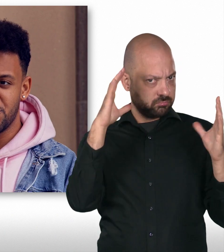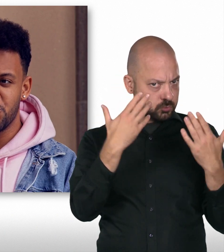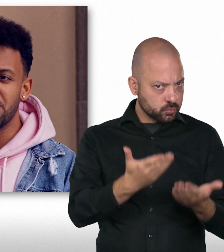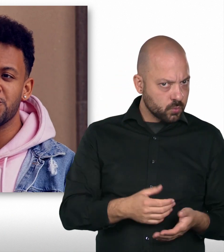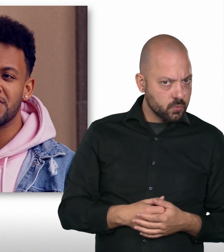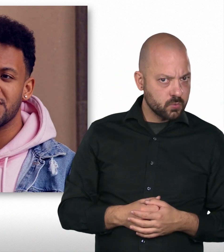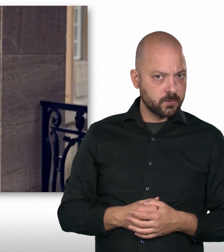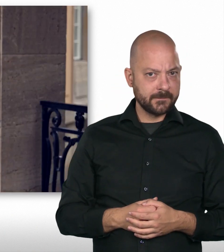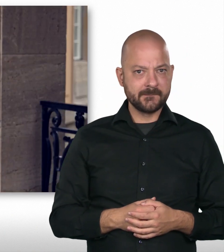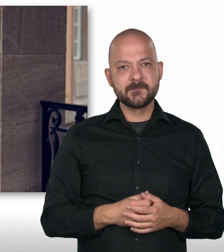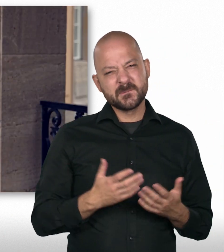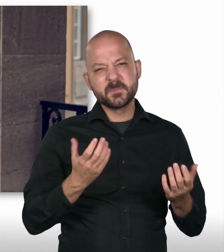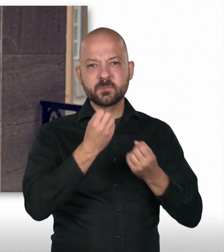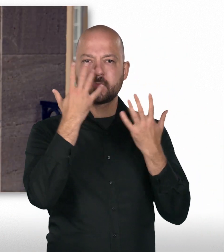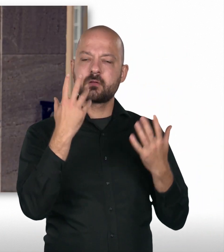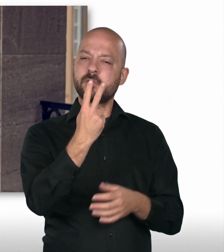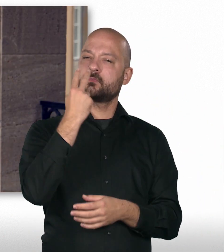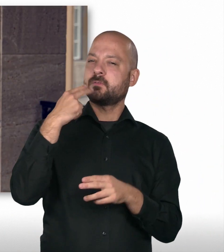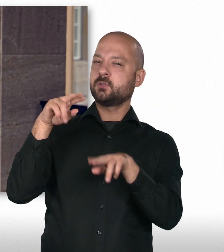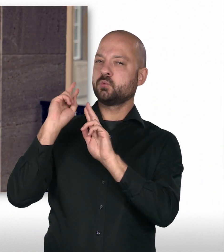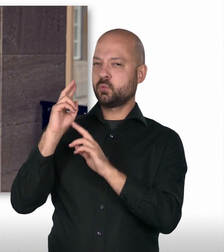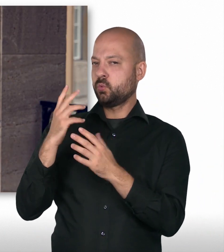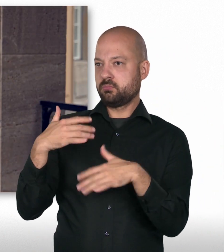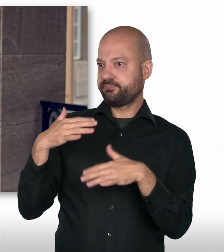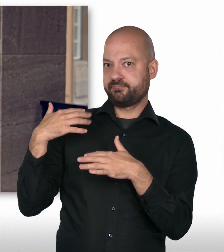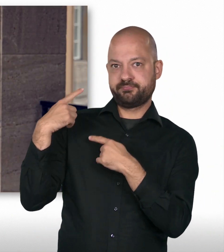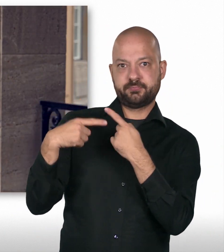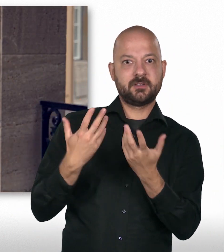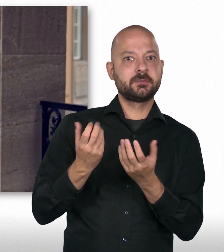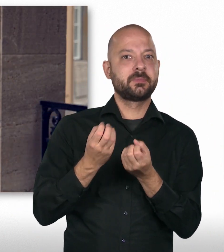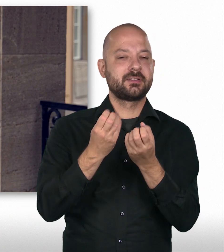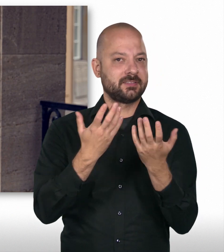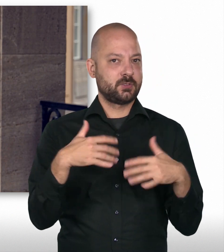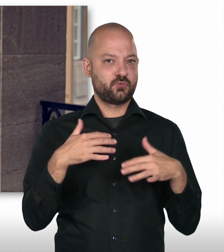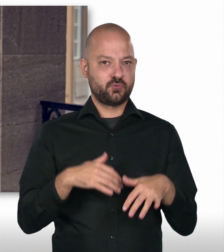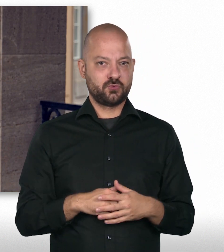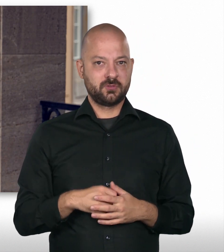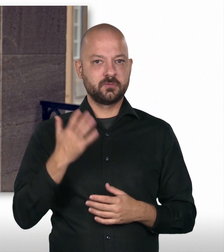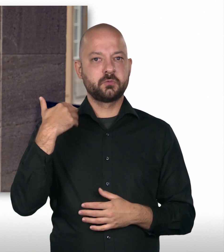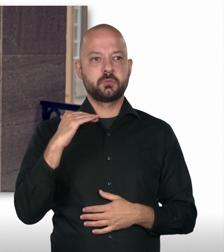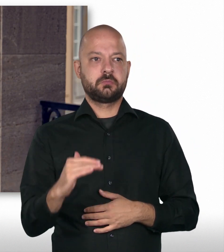so, wie du es dir vorgestellt hast? Rückblickend finde ich es alles super, so wie es passiert ist.